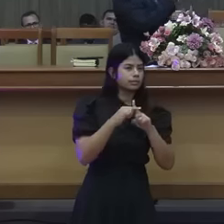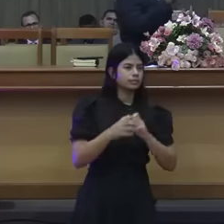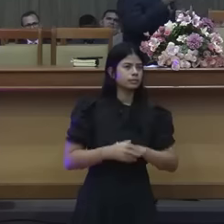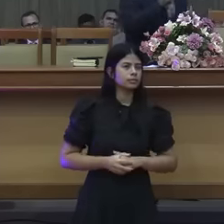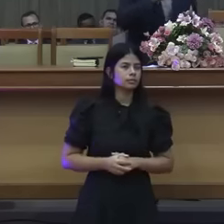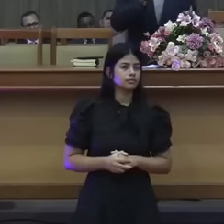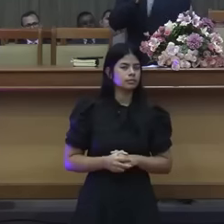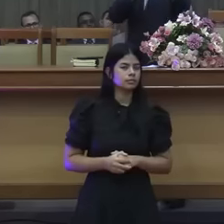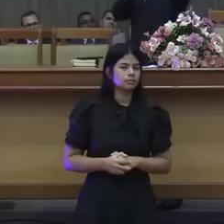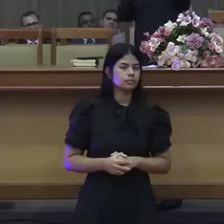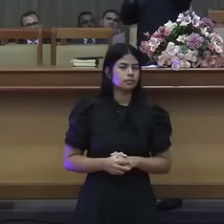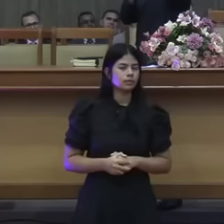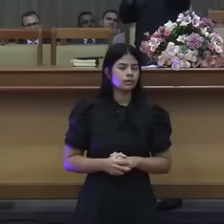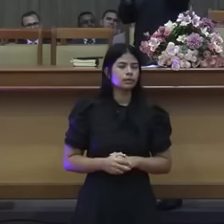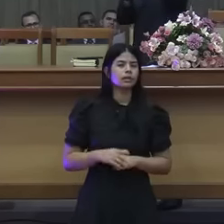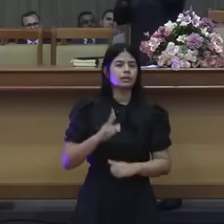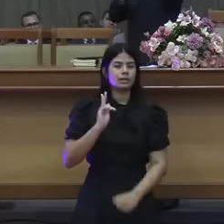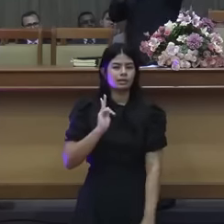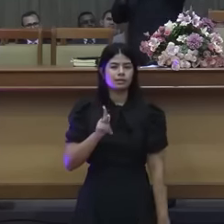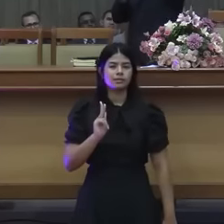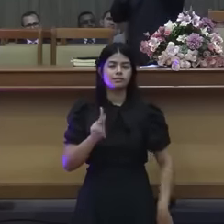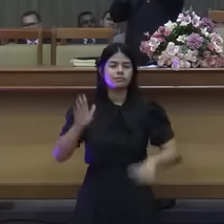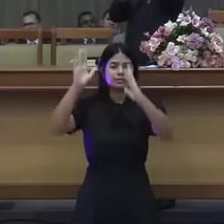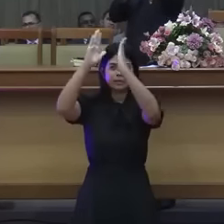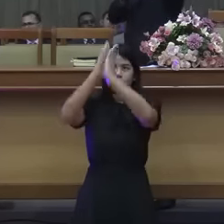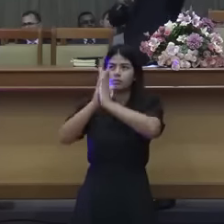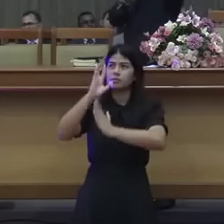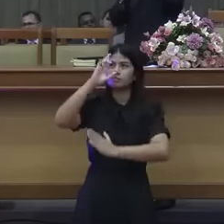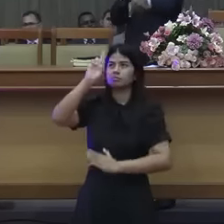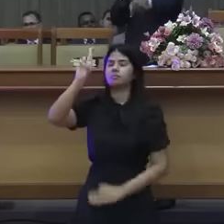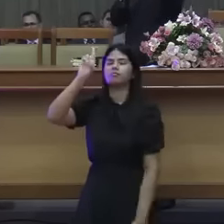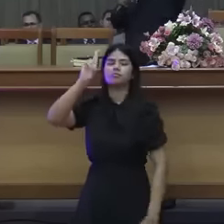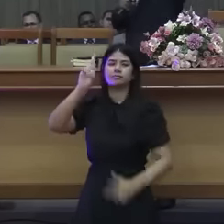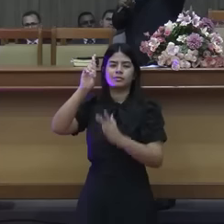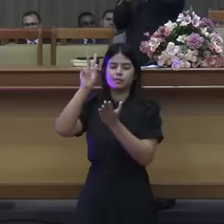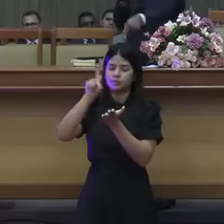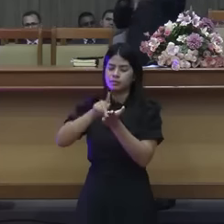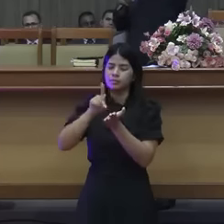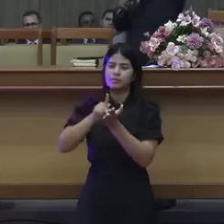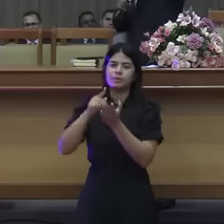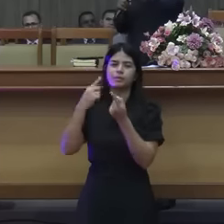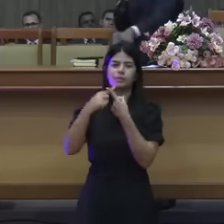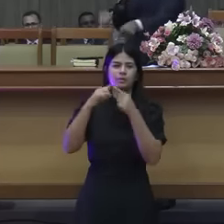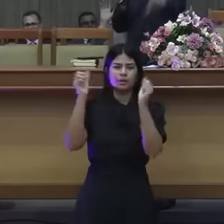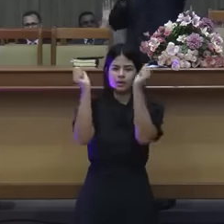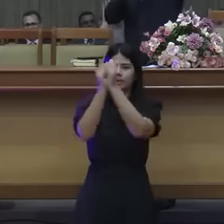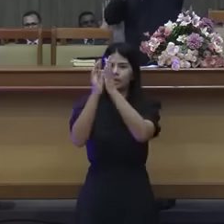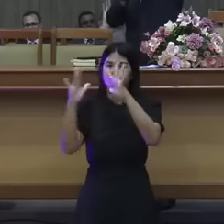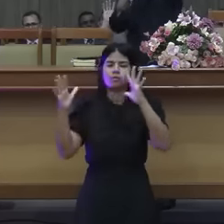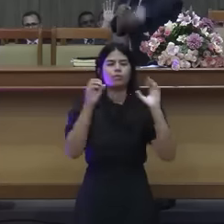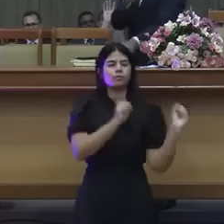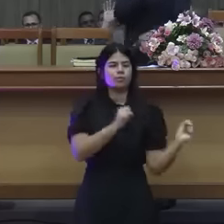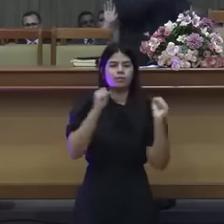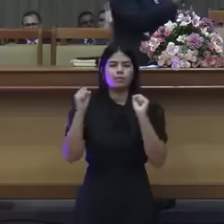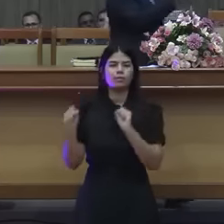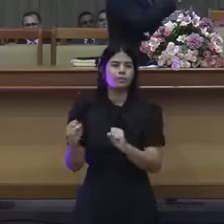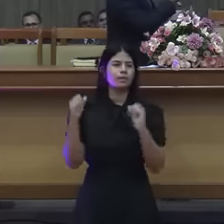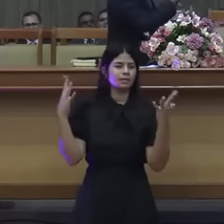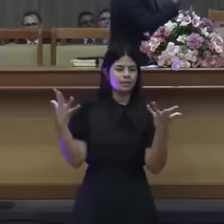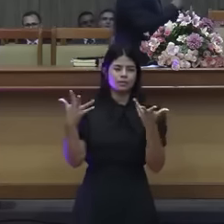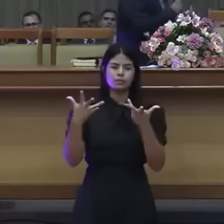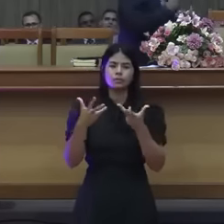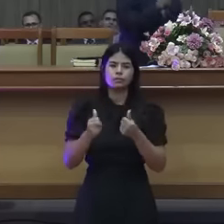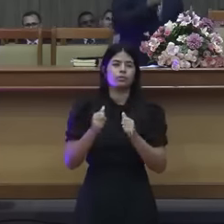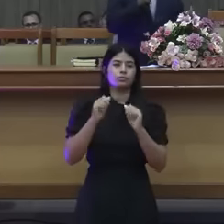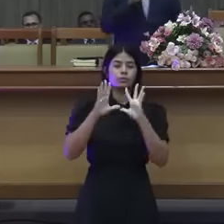modo? pra onde? mas se é de Jesus tá adorando a ele o mistério é dele a glória é dele o poder é dele a grandeza é dele